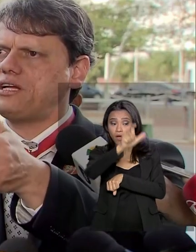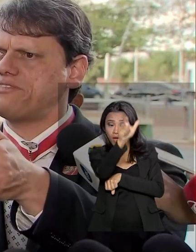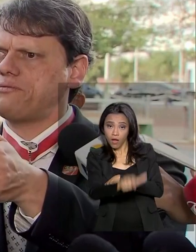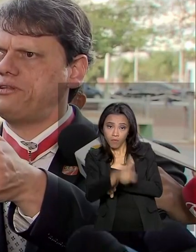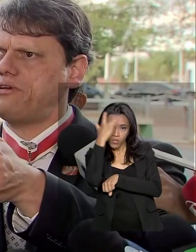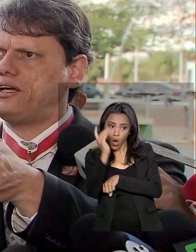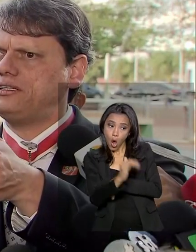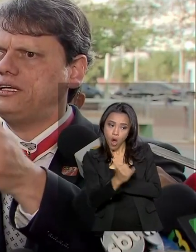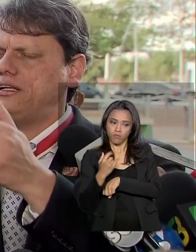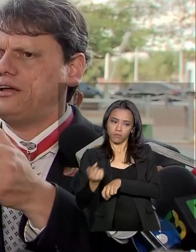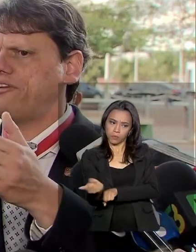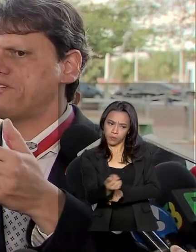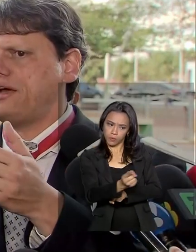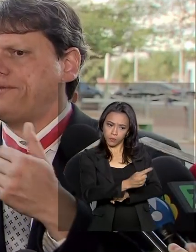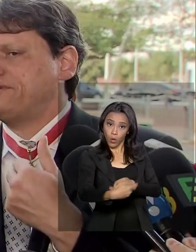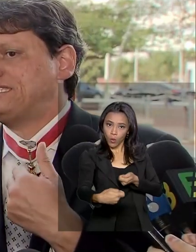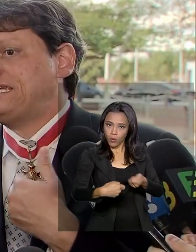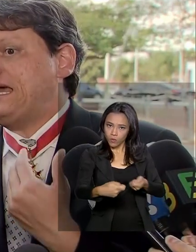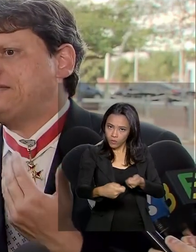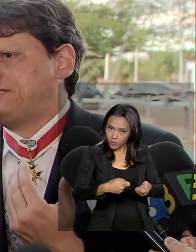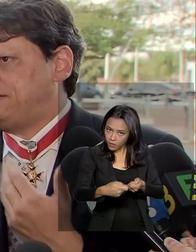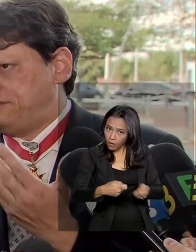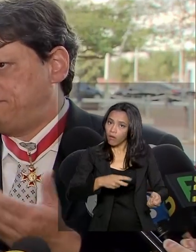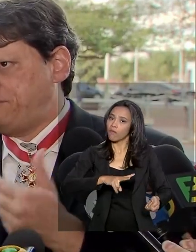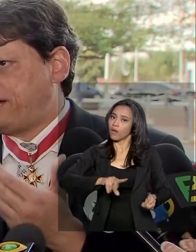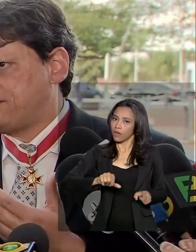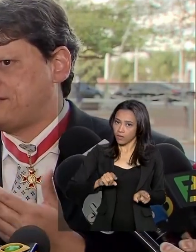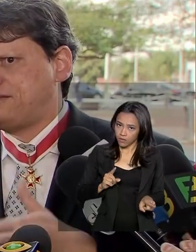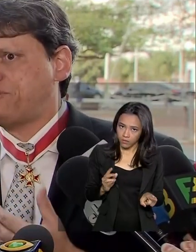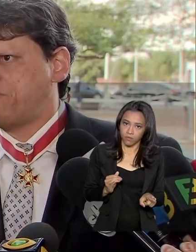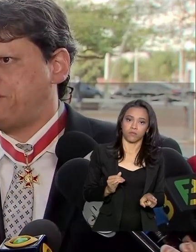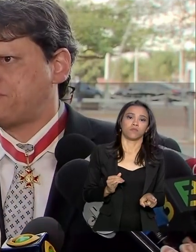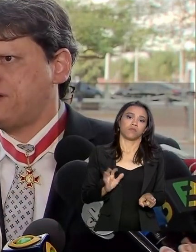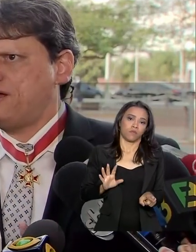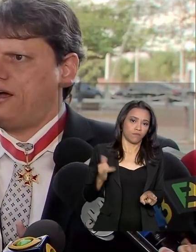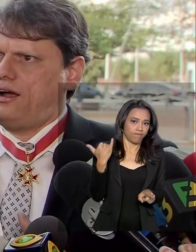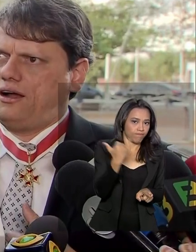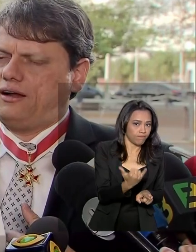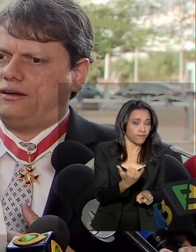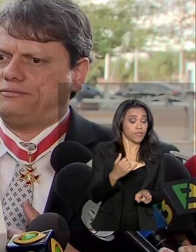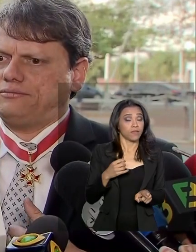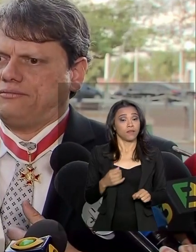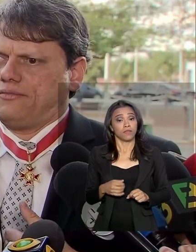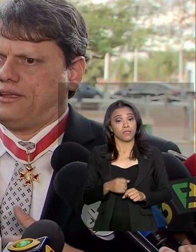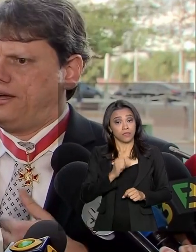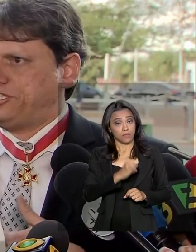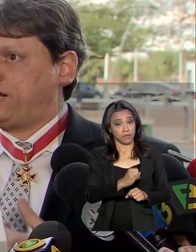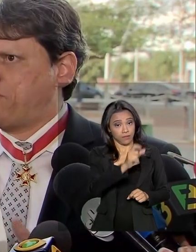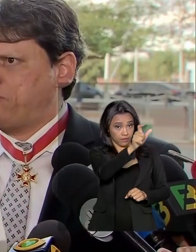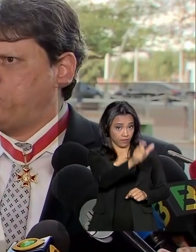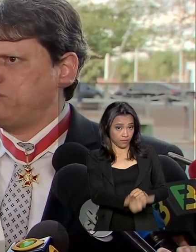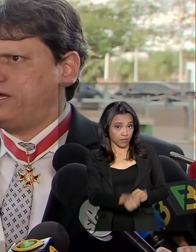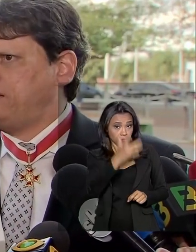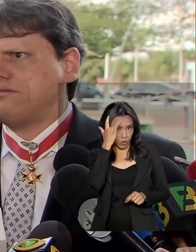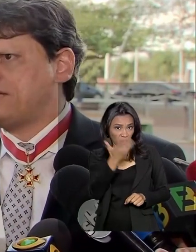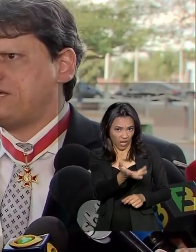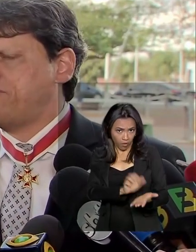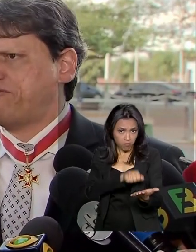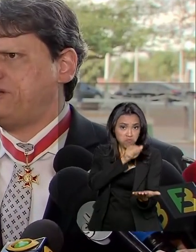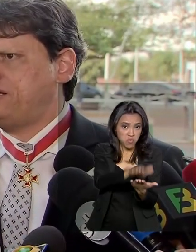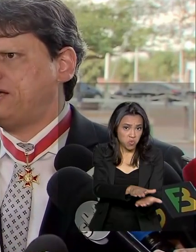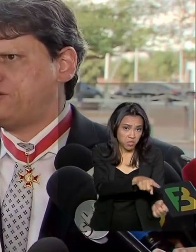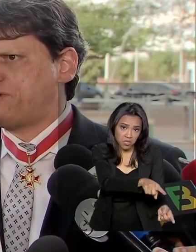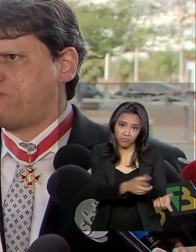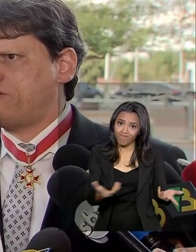que a velocidade vai ser monitorada. Se ele se presta simplesmente a gerar uma multa, ele não está